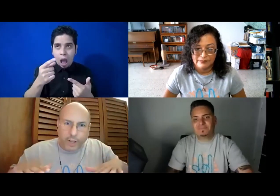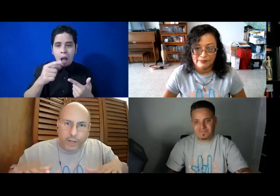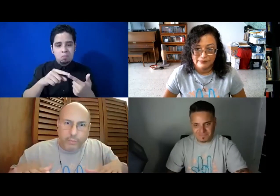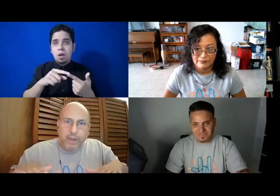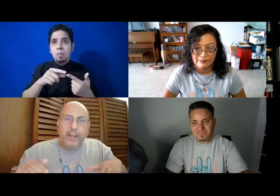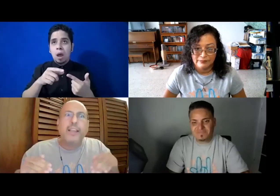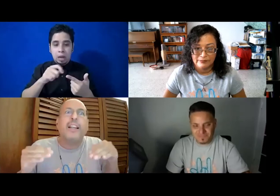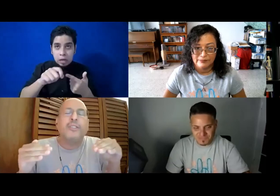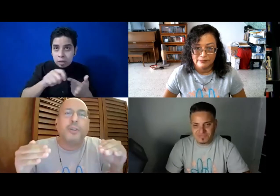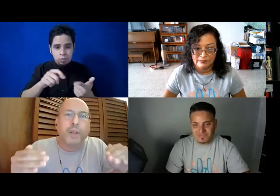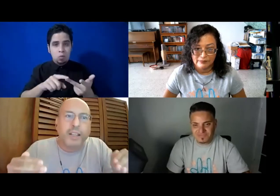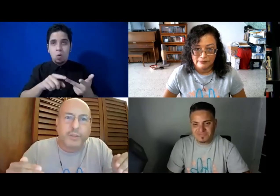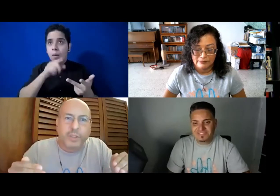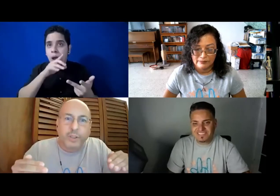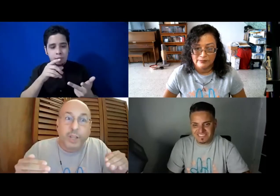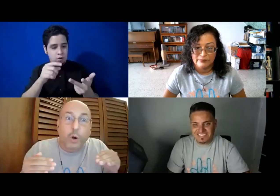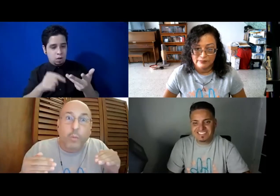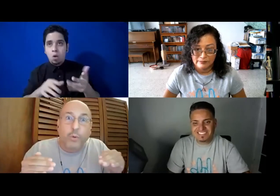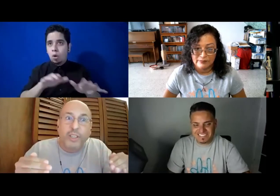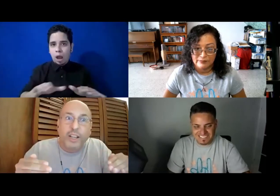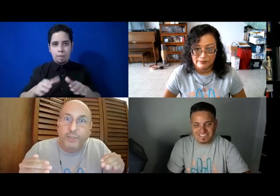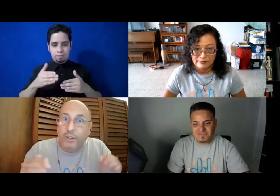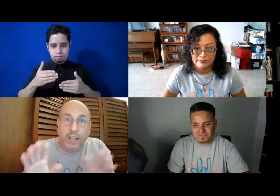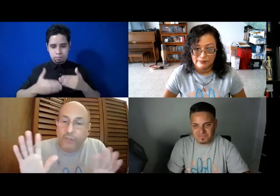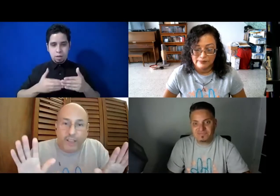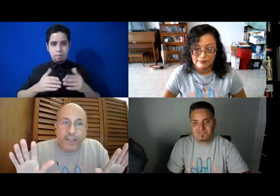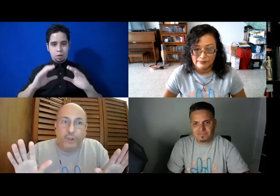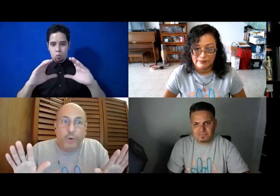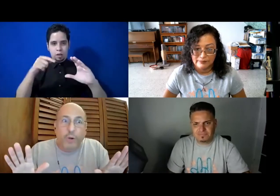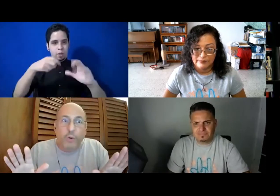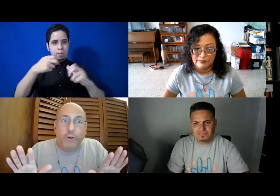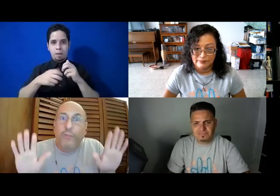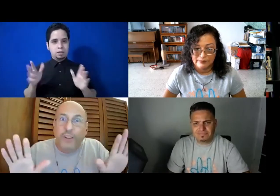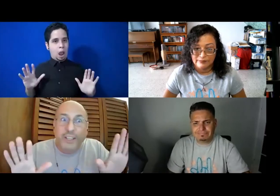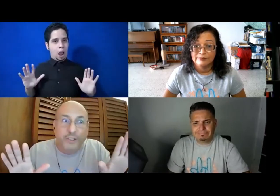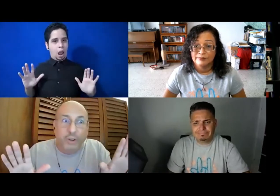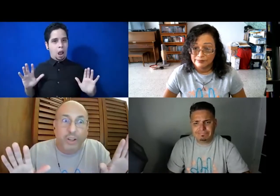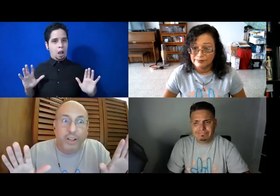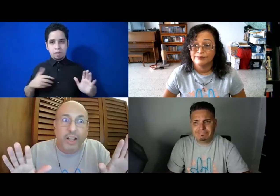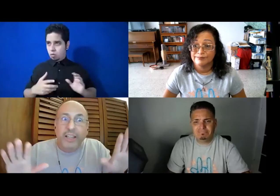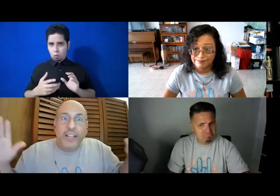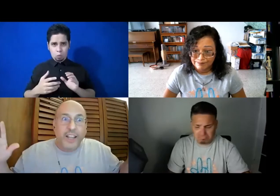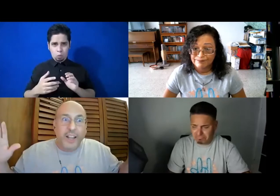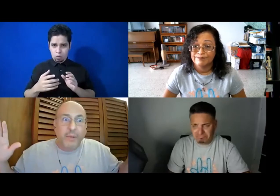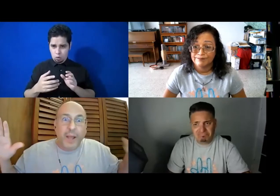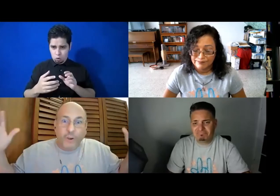calma y resolver la situación de comunicación. Fíjate que esto no es un conflicto mayor,